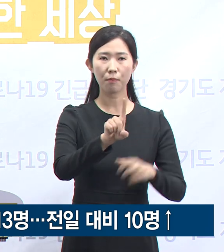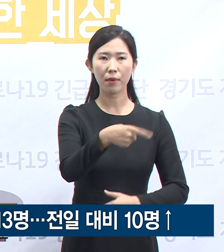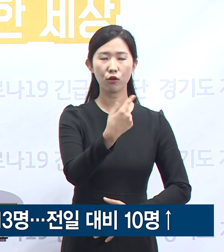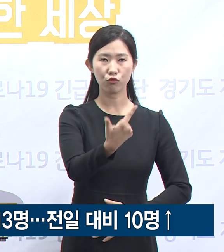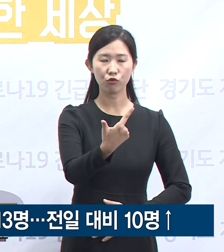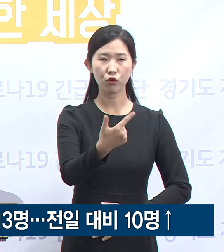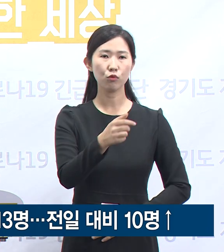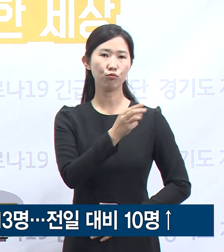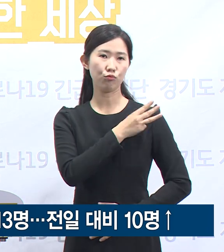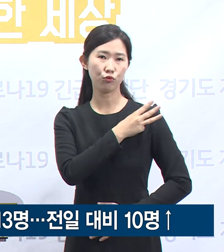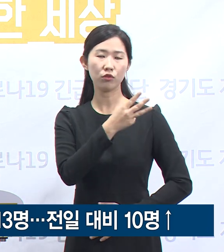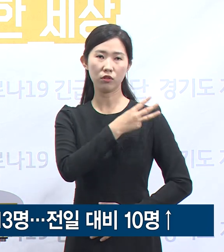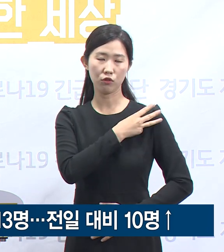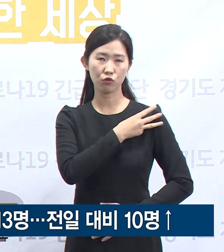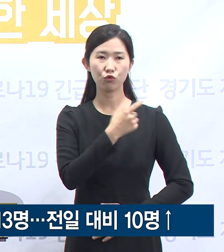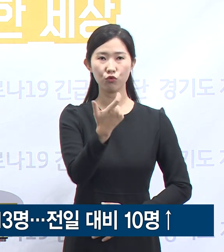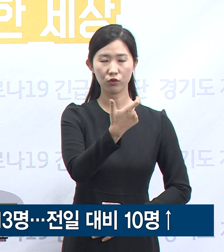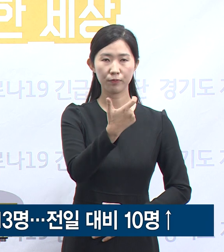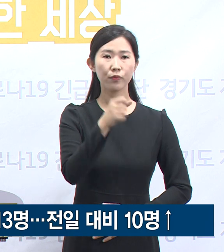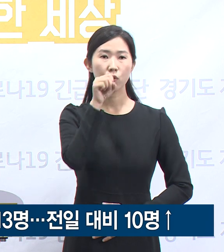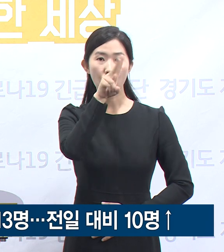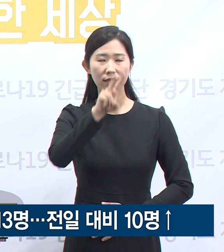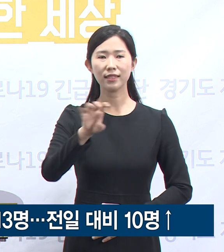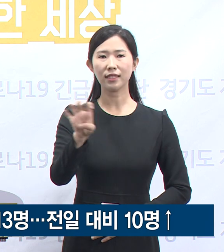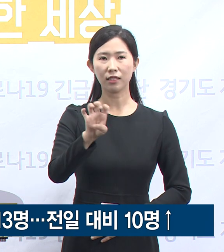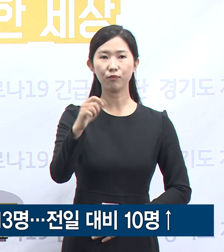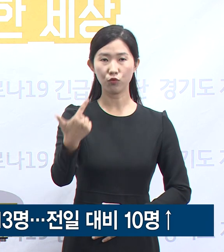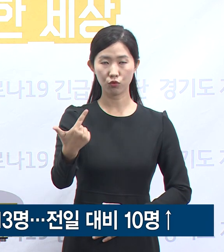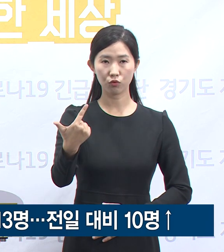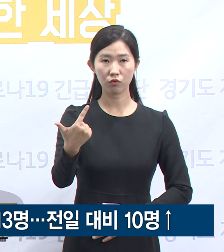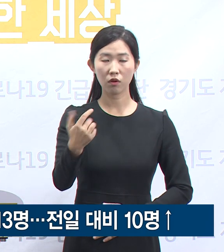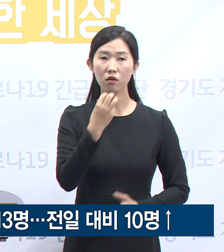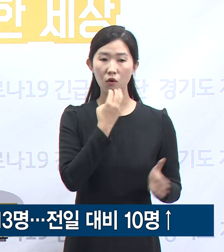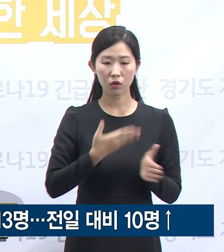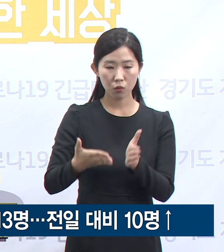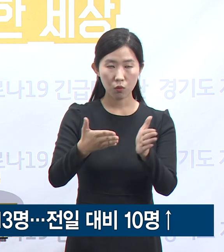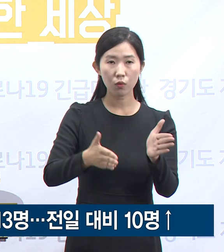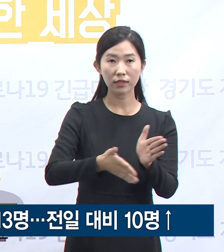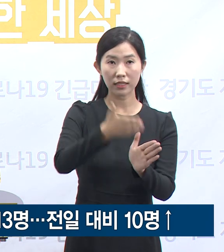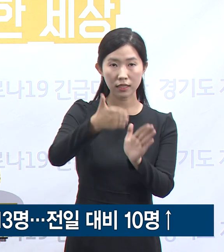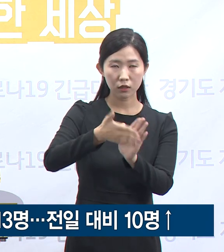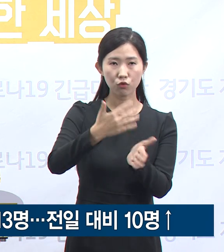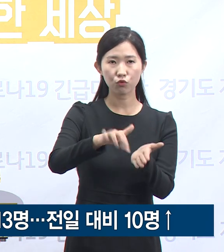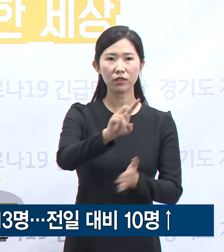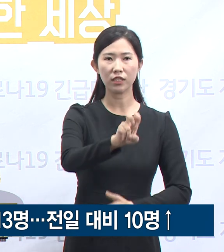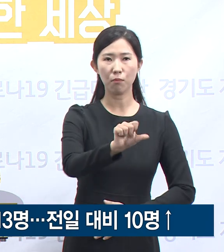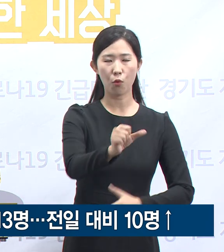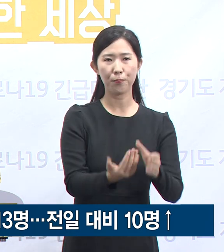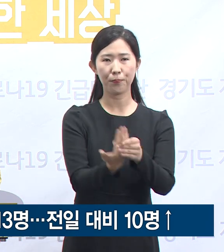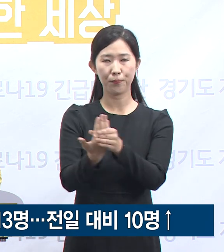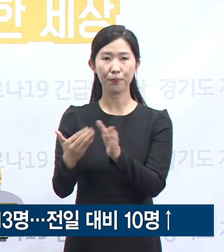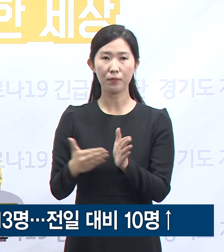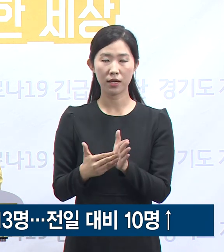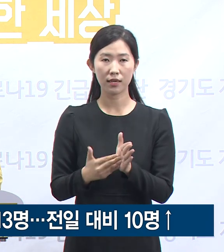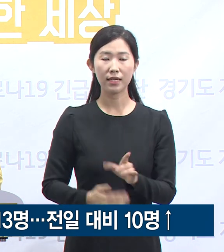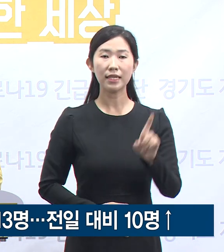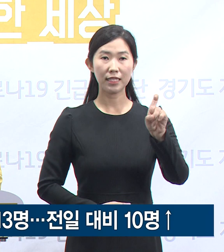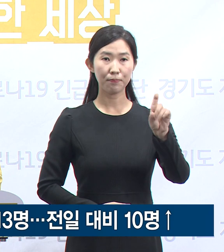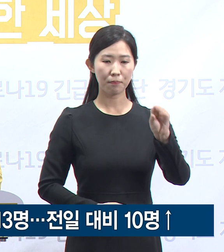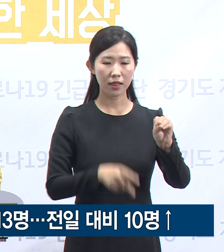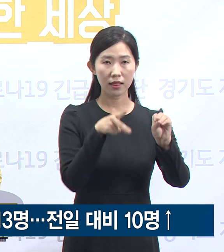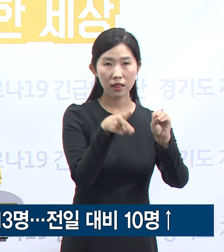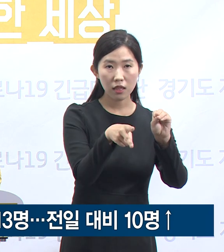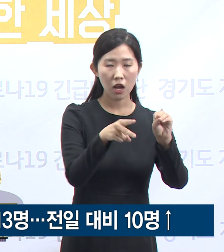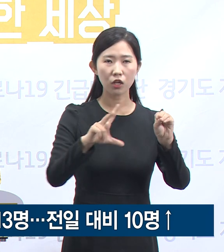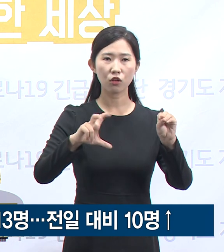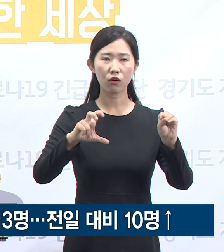60명, 용인시 46명 순으로 도내 25개 시군에서 확진자가 발생하였으며 인구 10만 명당 확진자 발생 수는